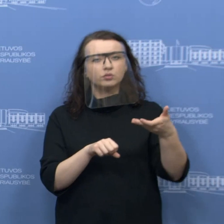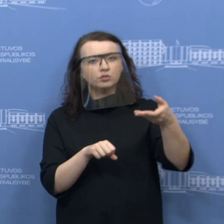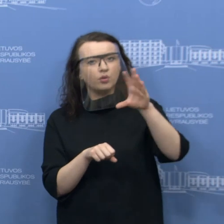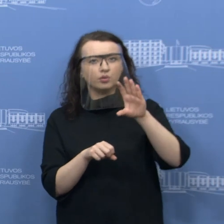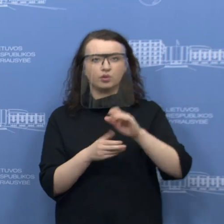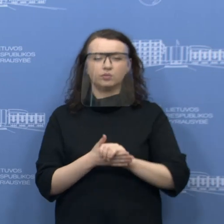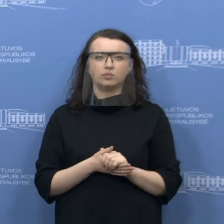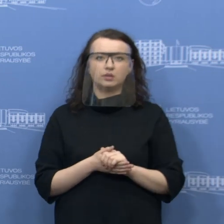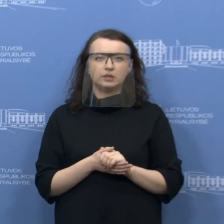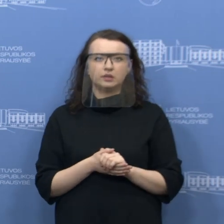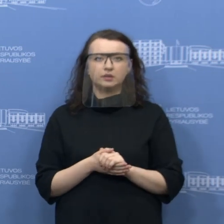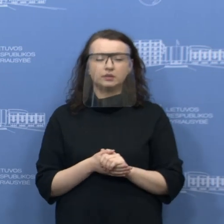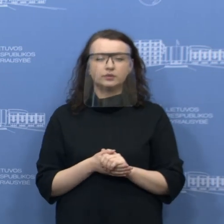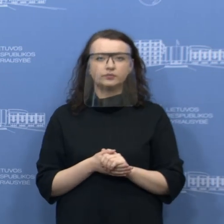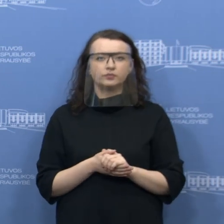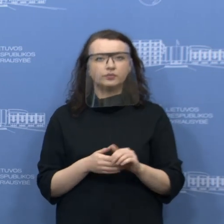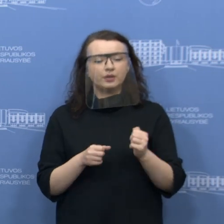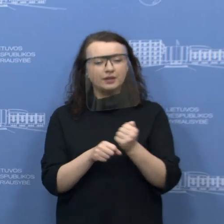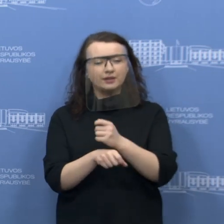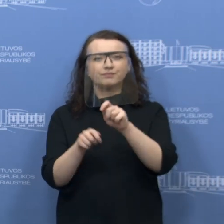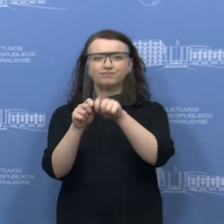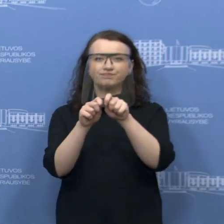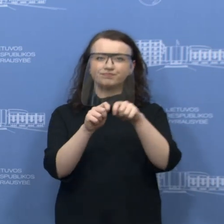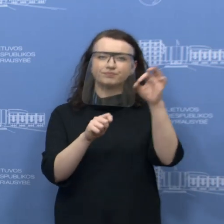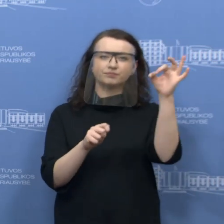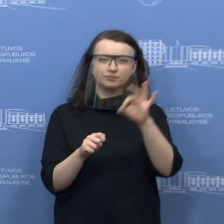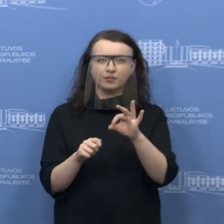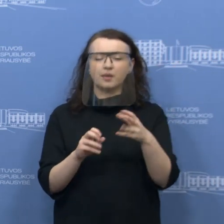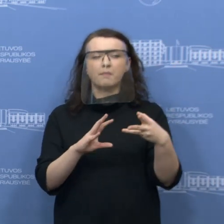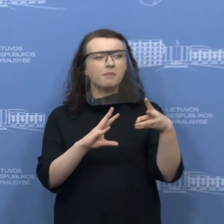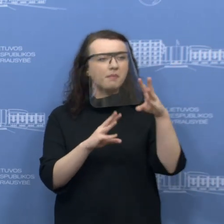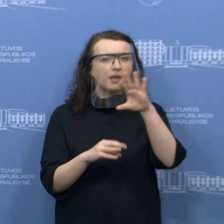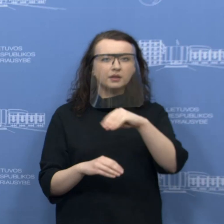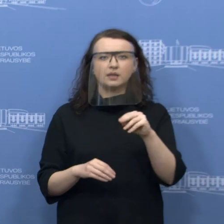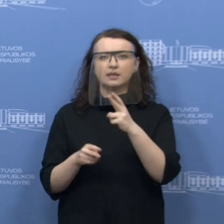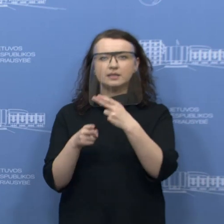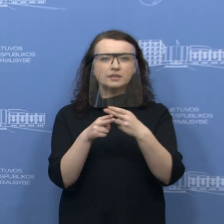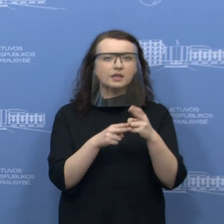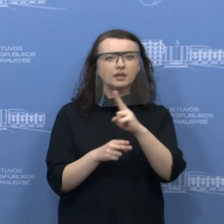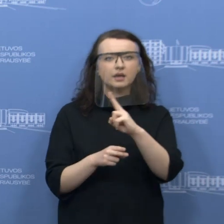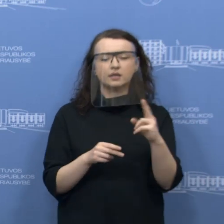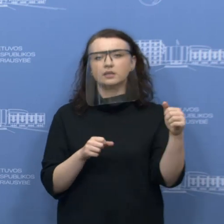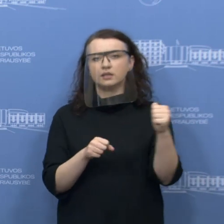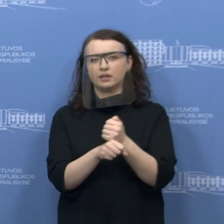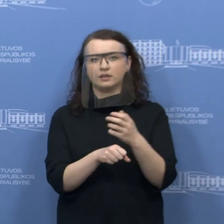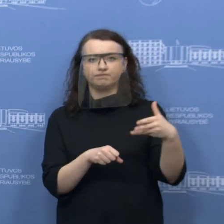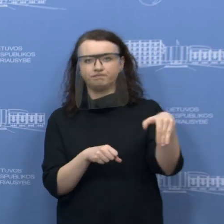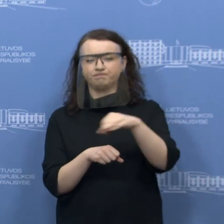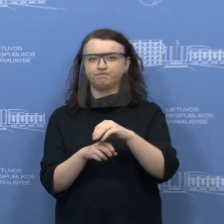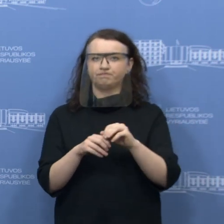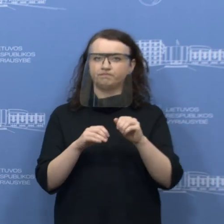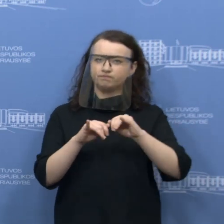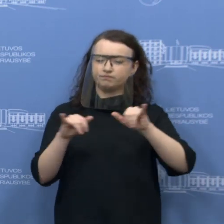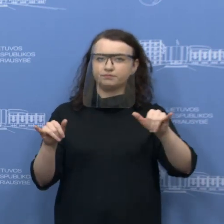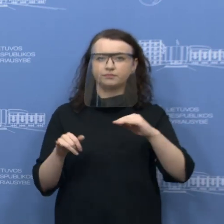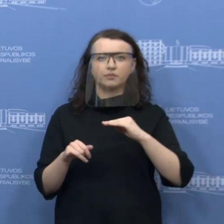kurie kreipiasi į 1808, bet ir apskritai sergančių ir bendrai, didelę